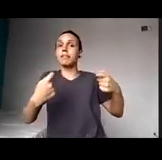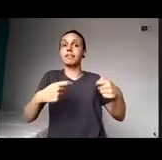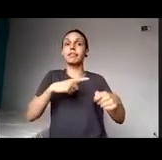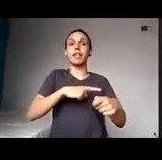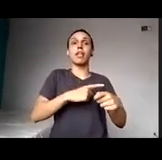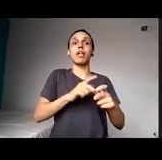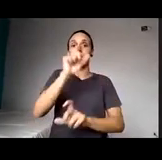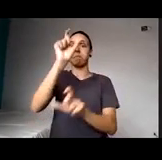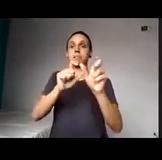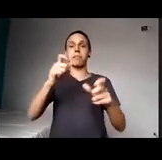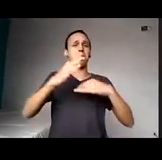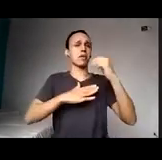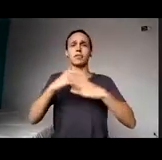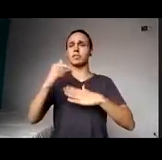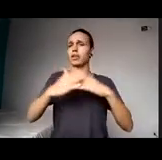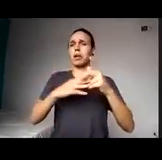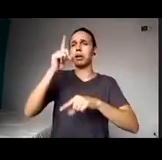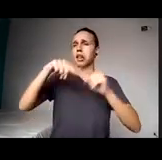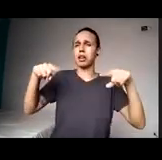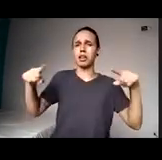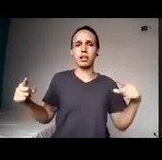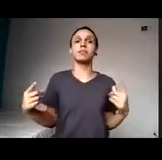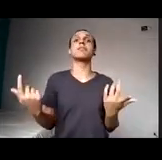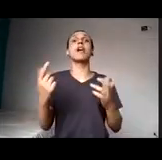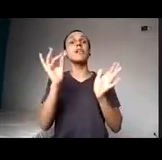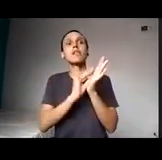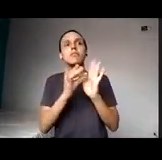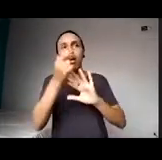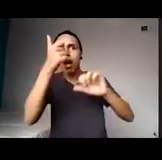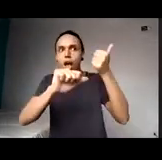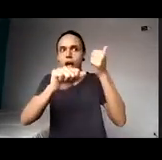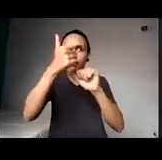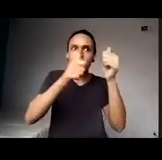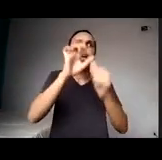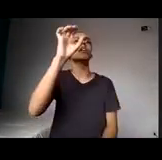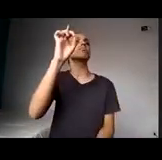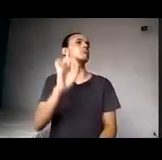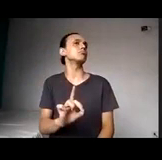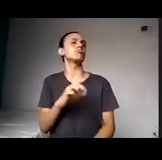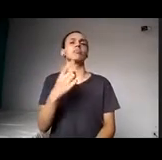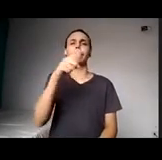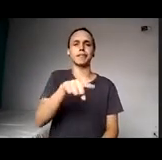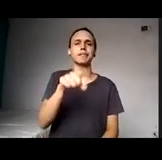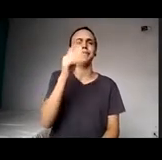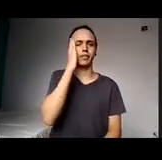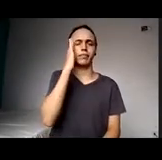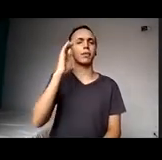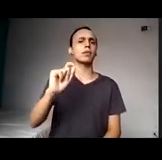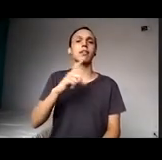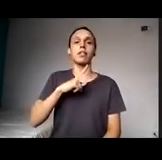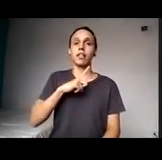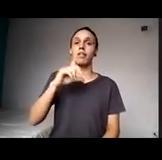profissionais que avalia de fato essa funcionalidade, para vocês terem uma ideia, nós tivemos pessoas